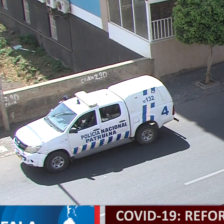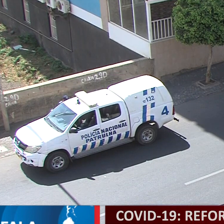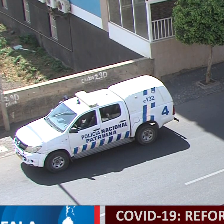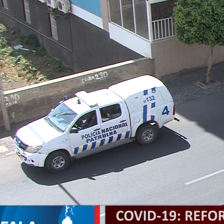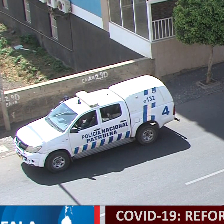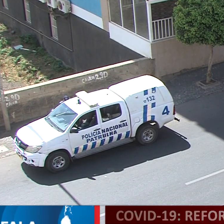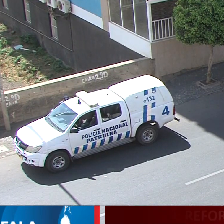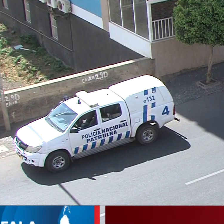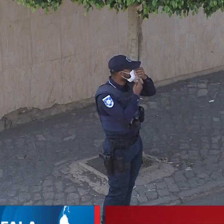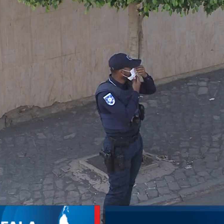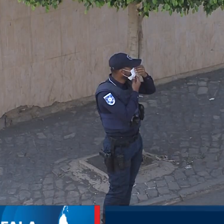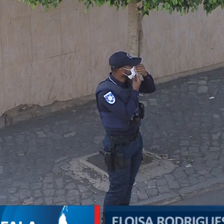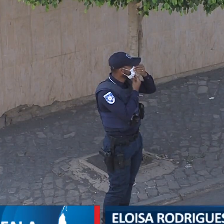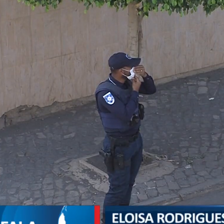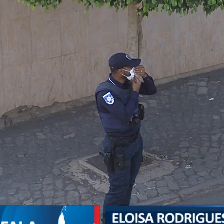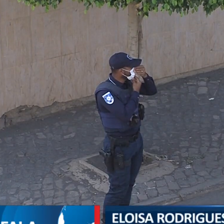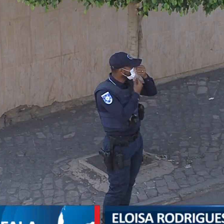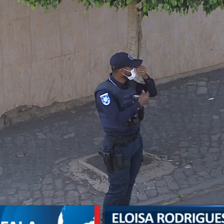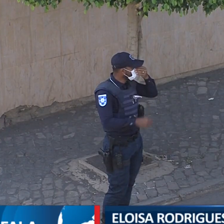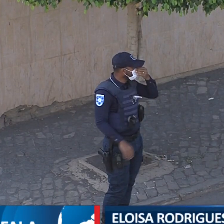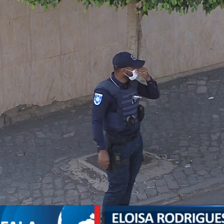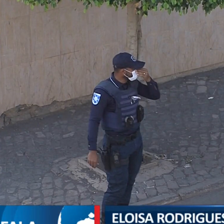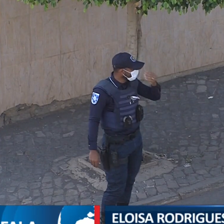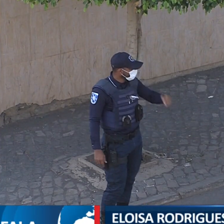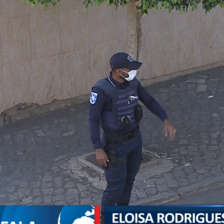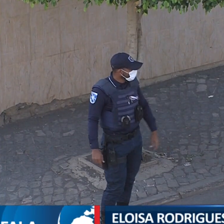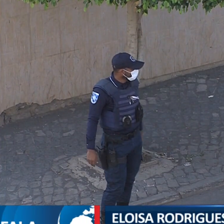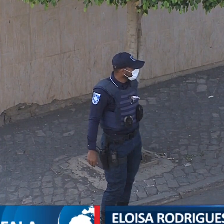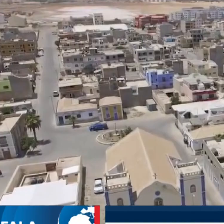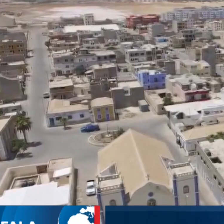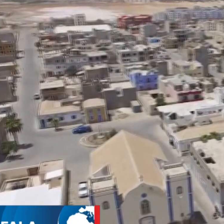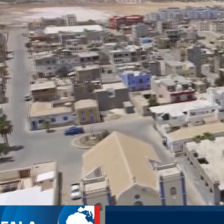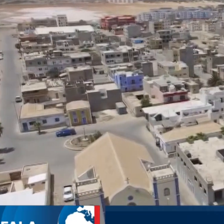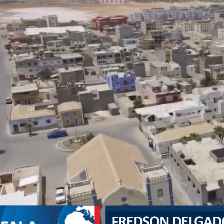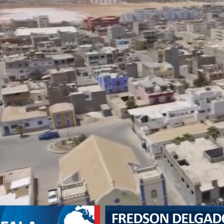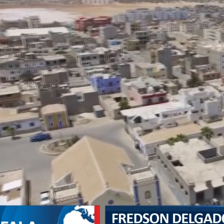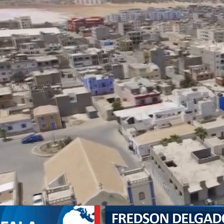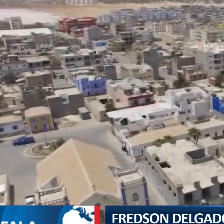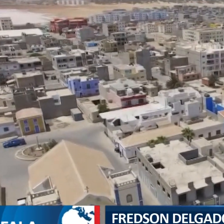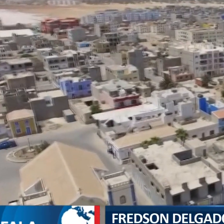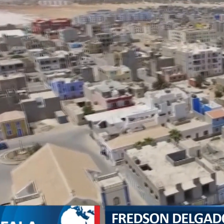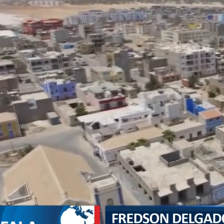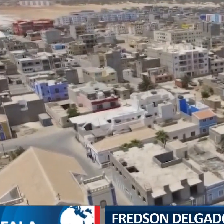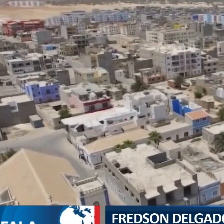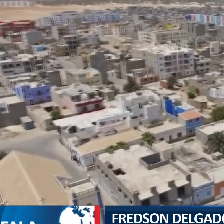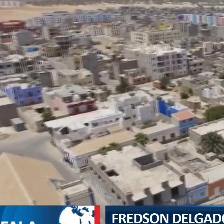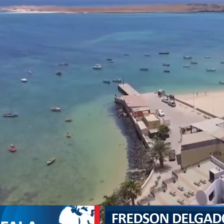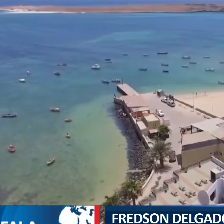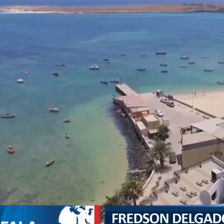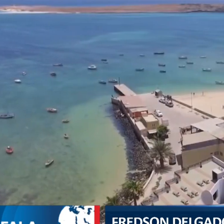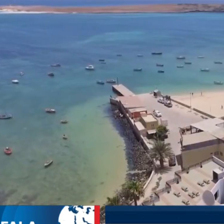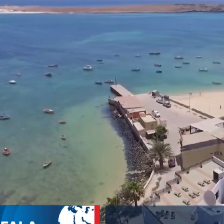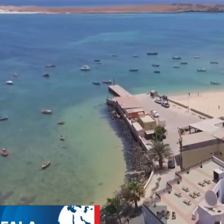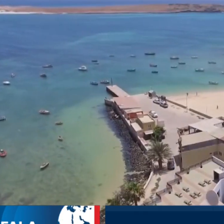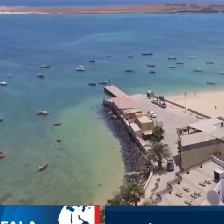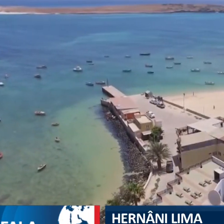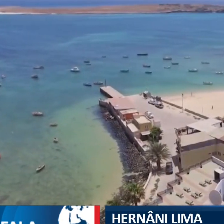incumprimento, realçou que a Polícia, a IGA e a PJ, tem atuado com rigor, visando o cumprimento do dever de acolhimento domiciliar